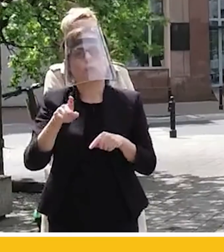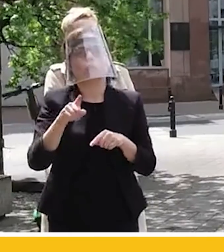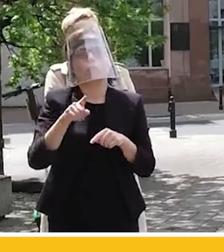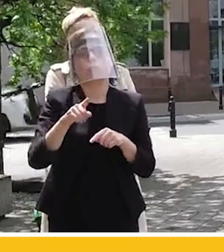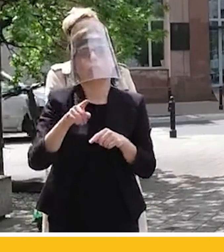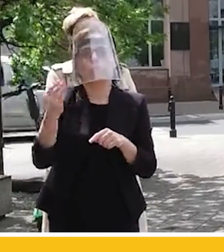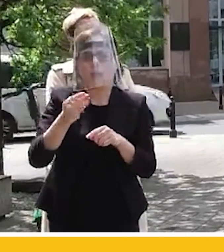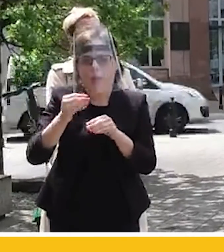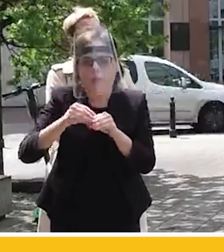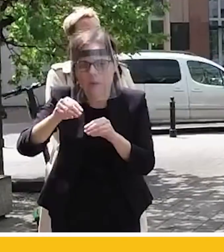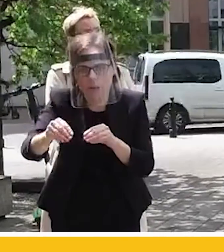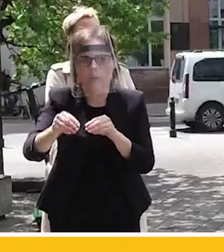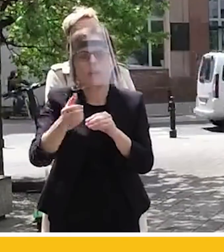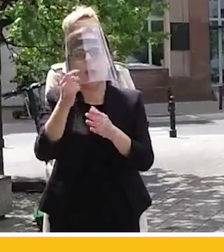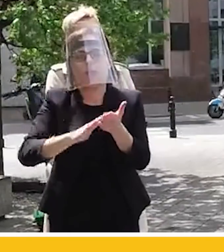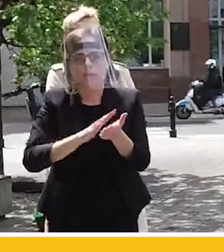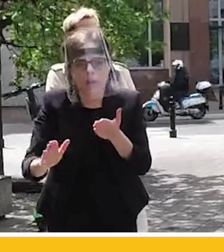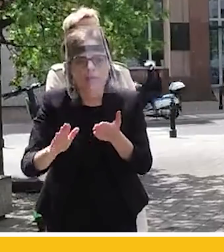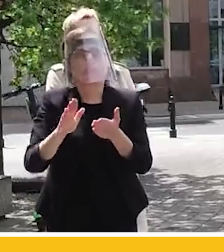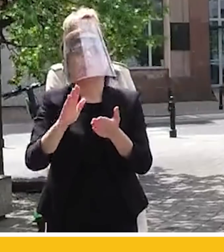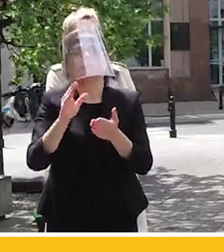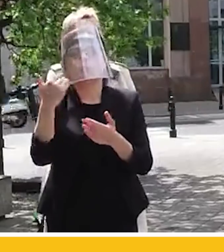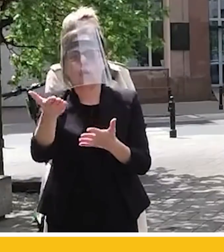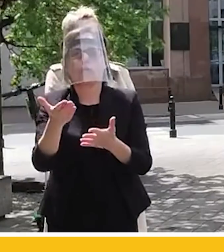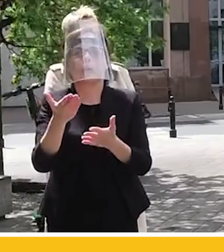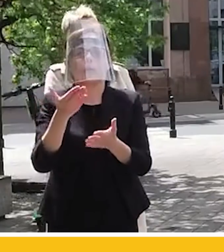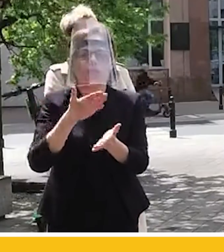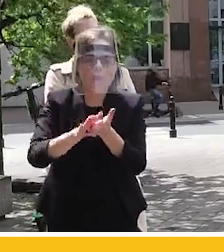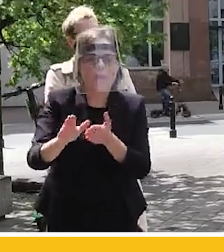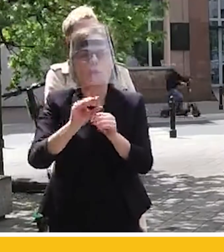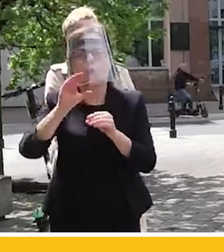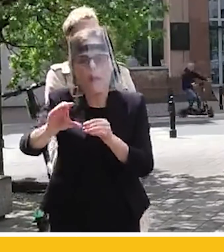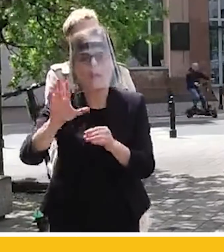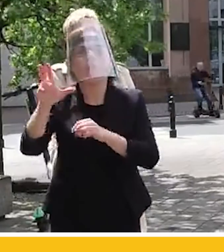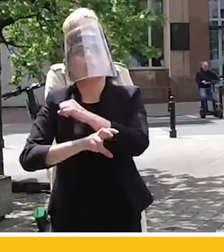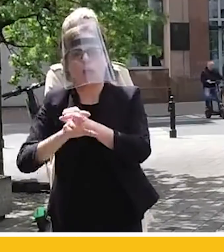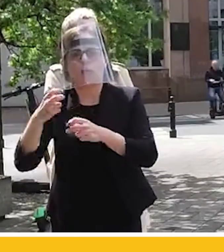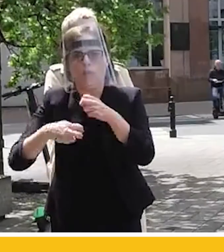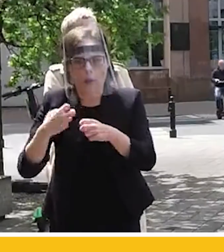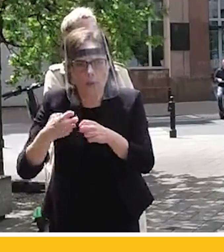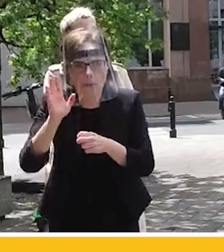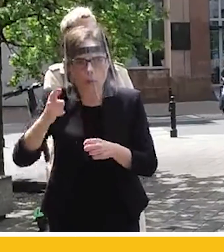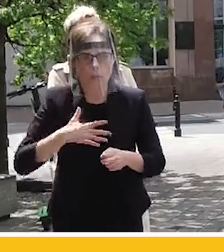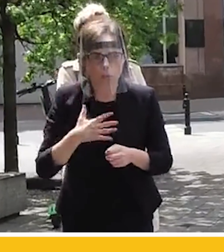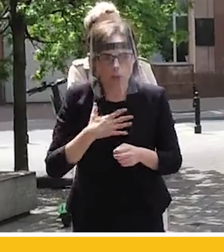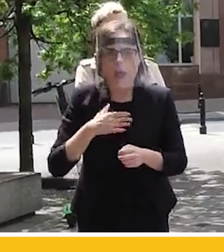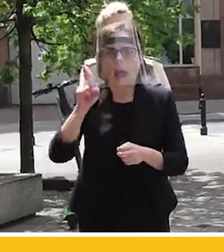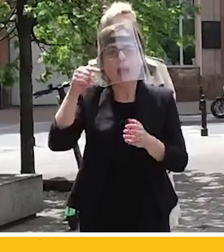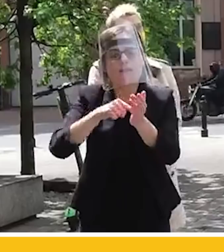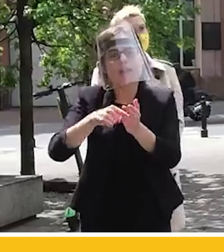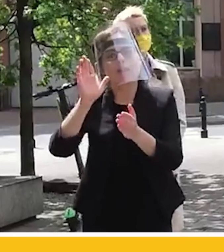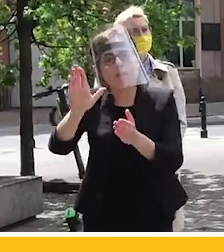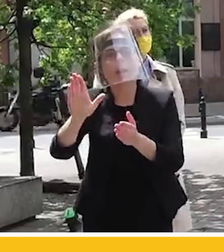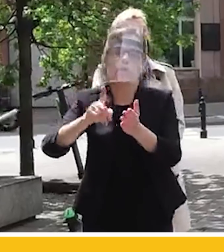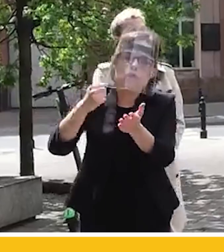i wypowiedzeniach kilkumiesięcznych zaczną odczuwać problemy tak naprawdę dopiero w sierpniu. Ale wtedy też zacznie się druga